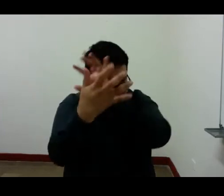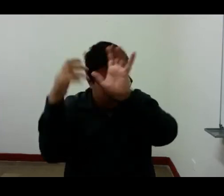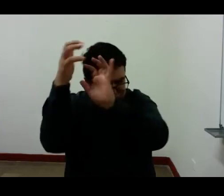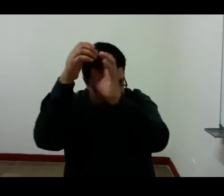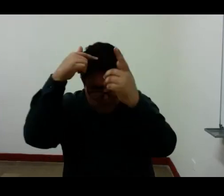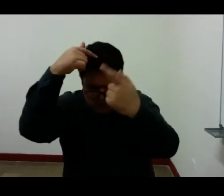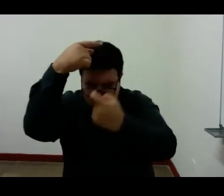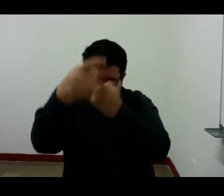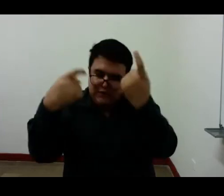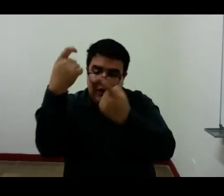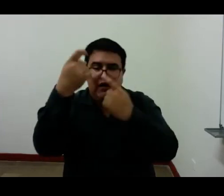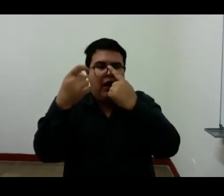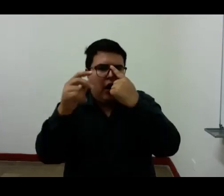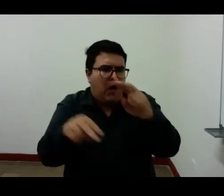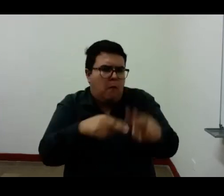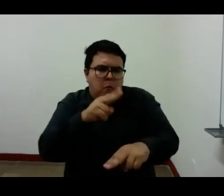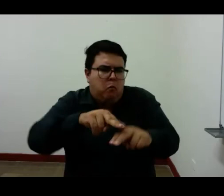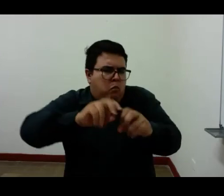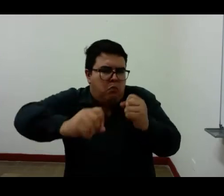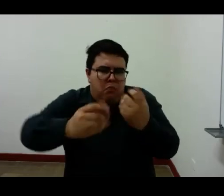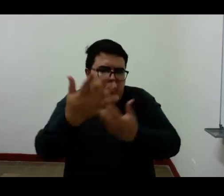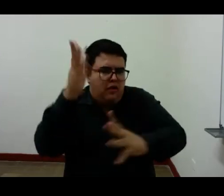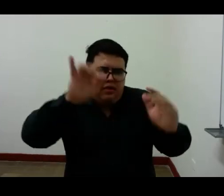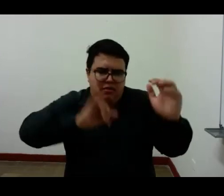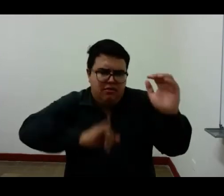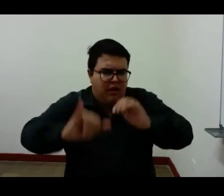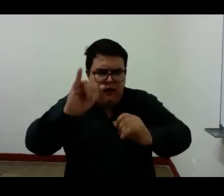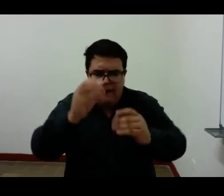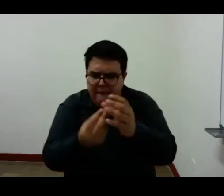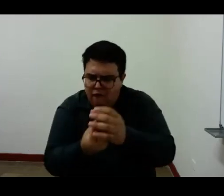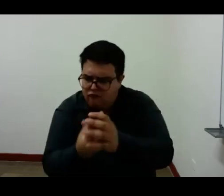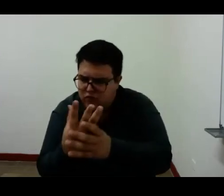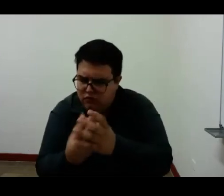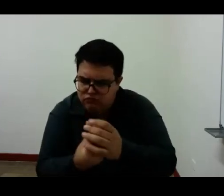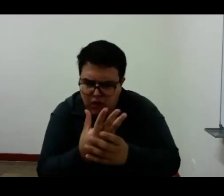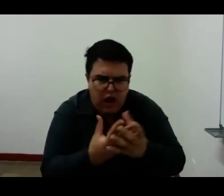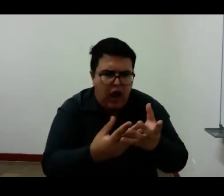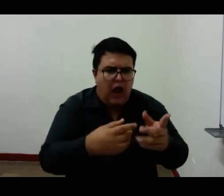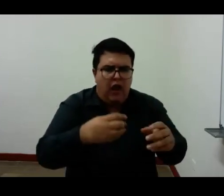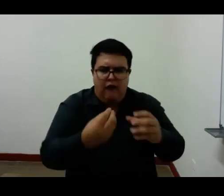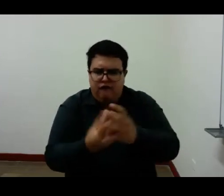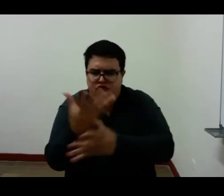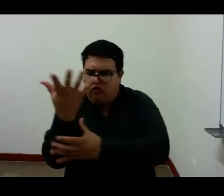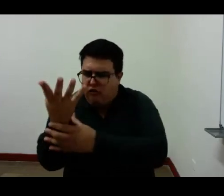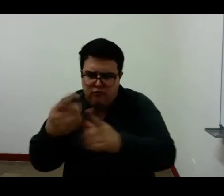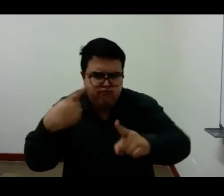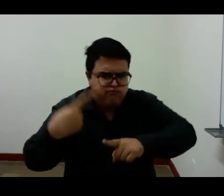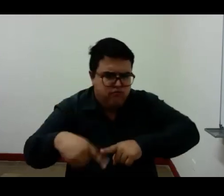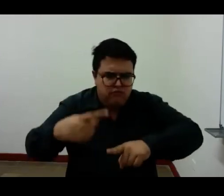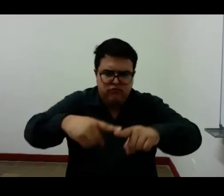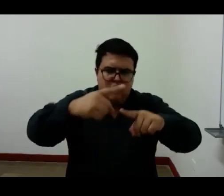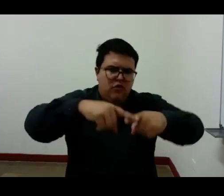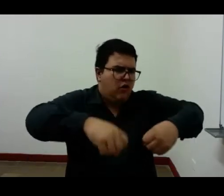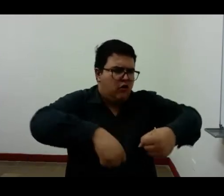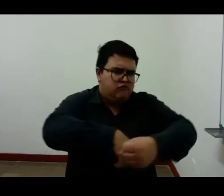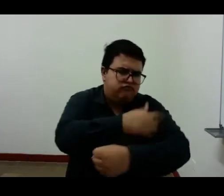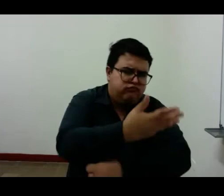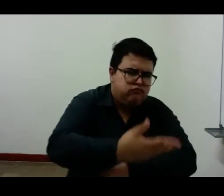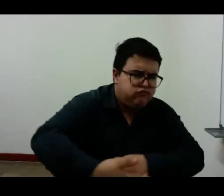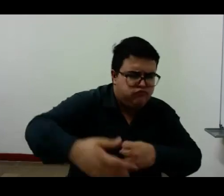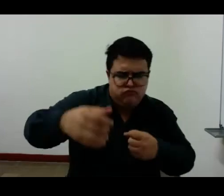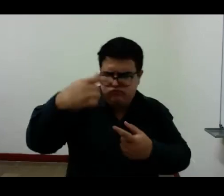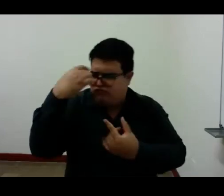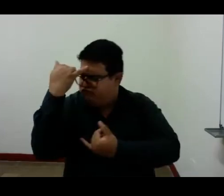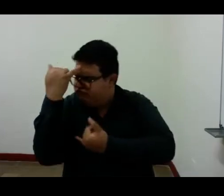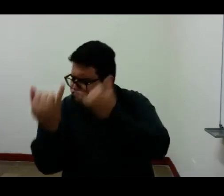naturales como las piedras las plantas las flores cantan la idea de la existencia de